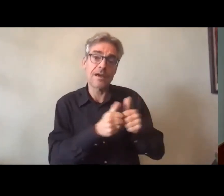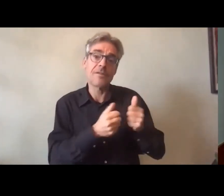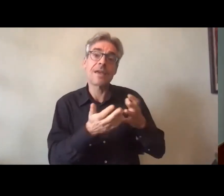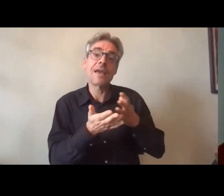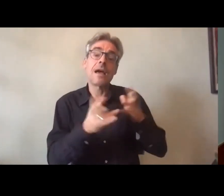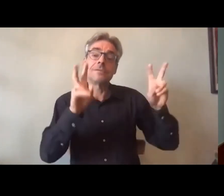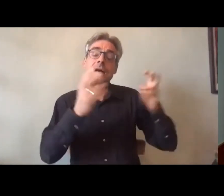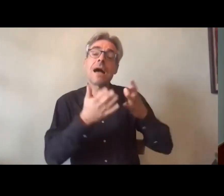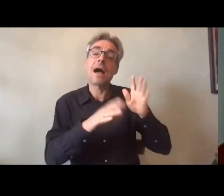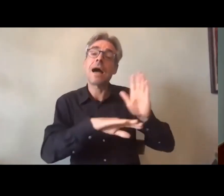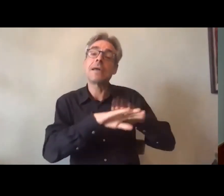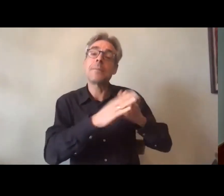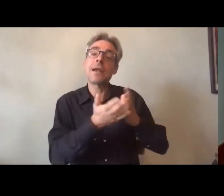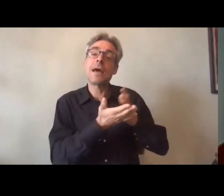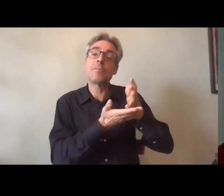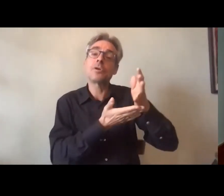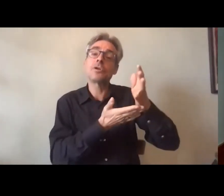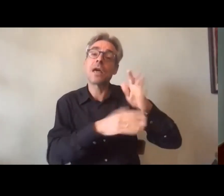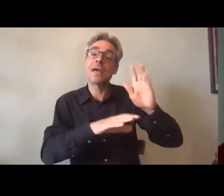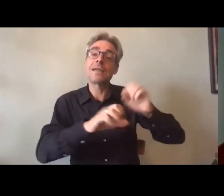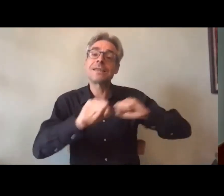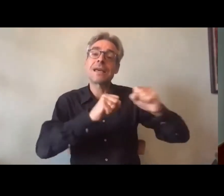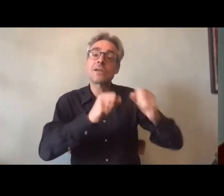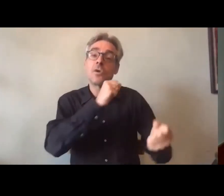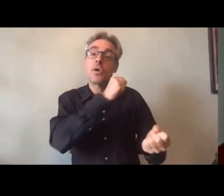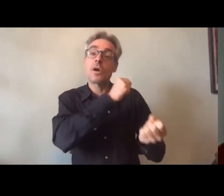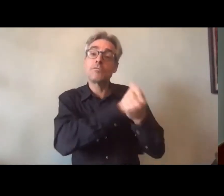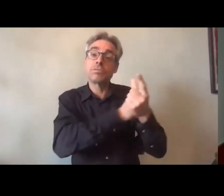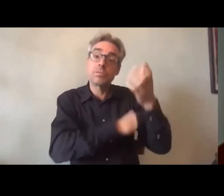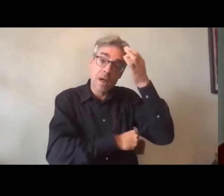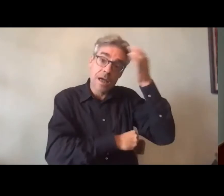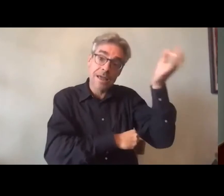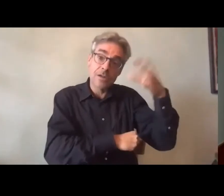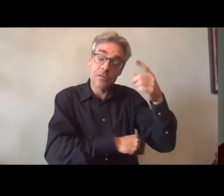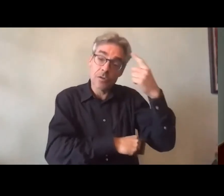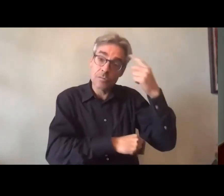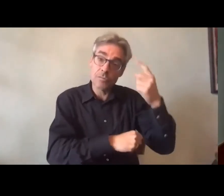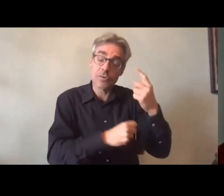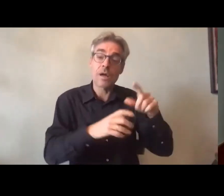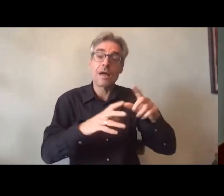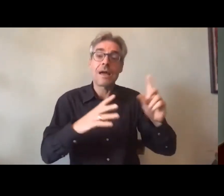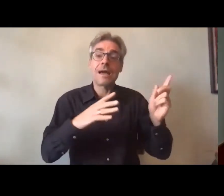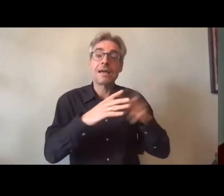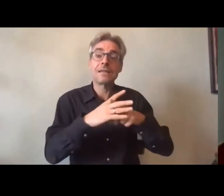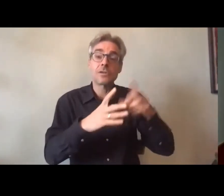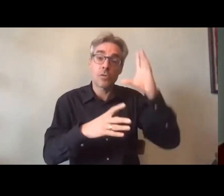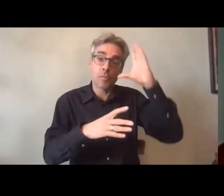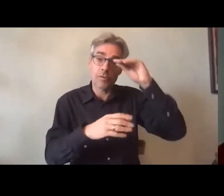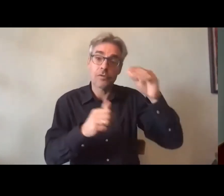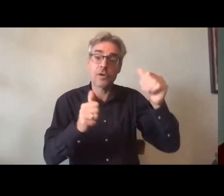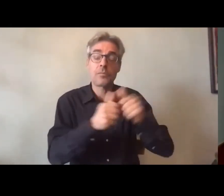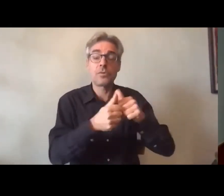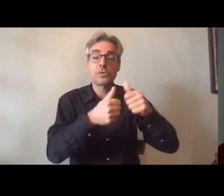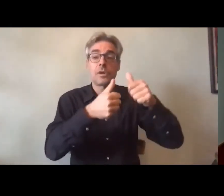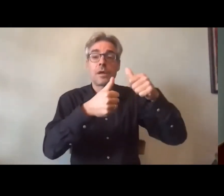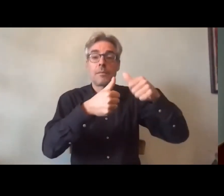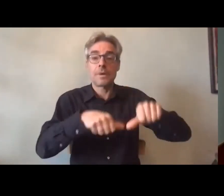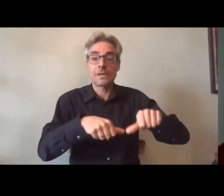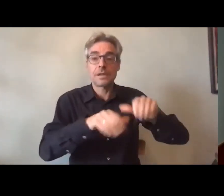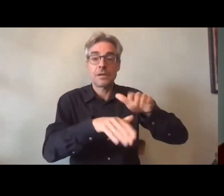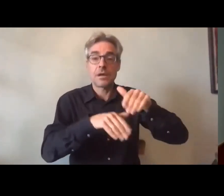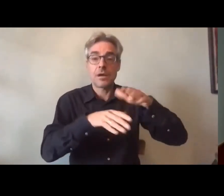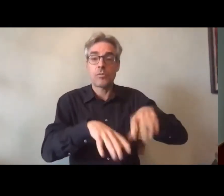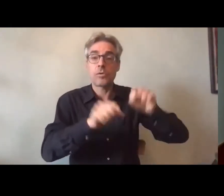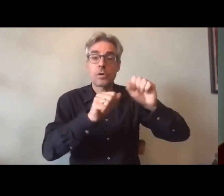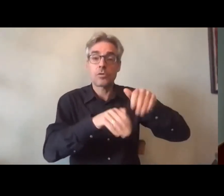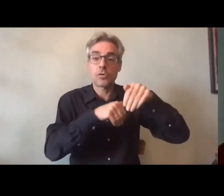innovante qui portait sur la prévention de la désinsertion professionnelle et de maintien d'emploi puisque nous avons aujourd'hui 15 projets qui vont se